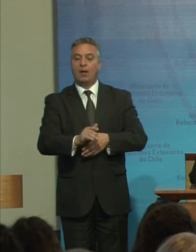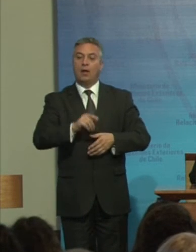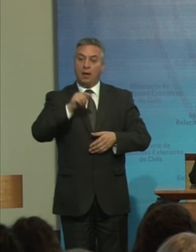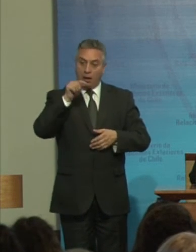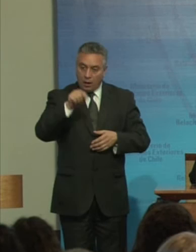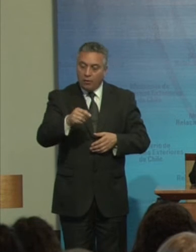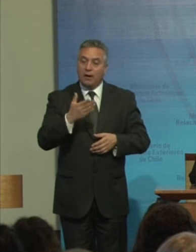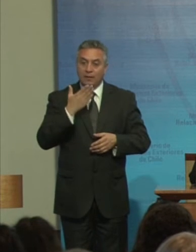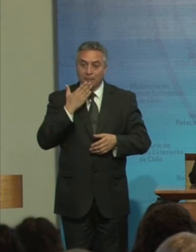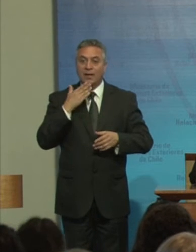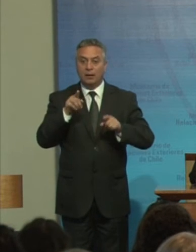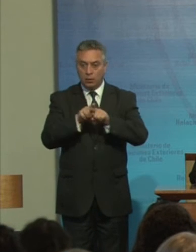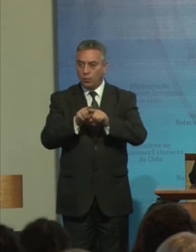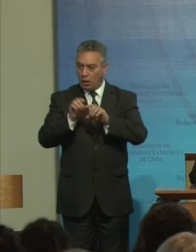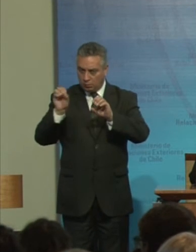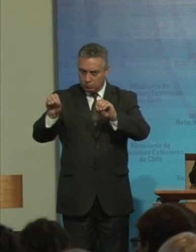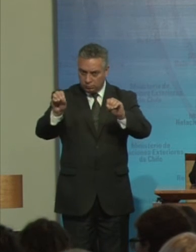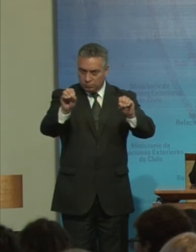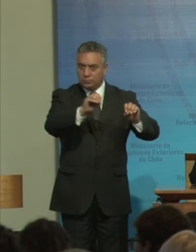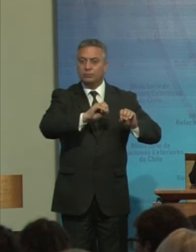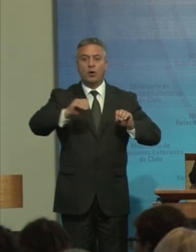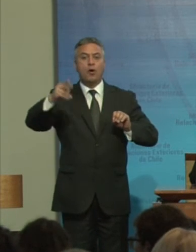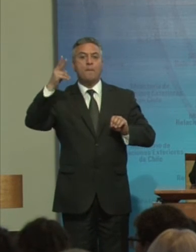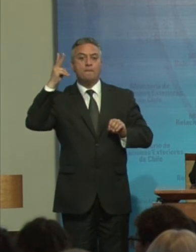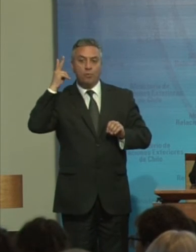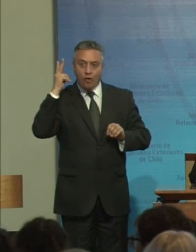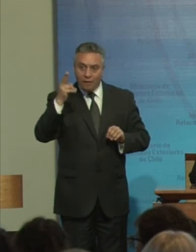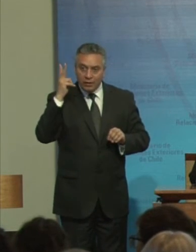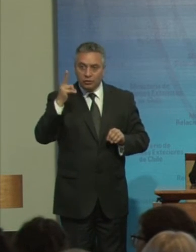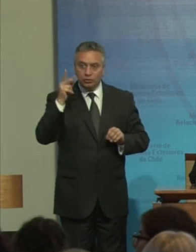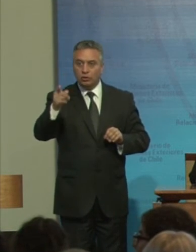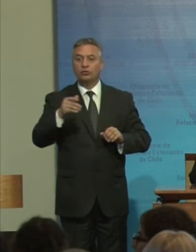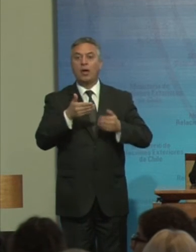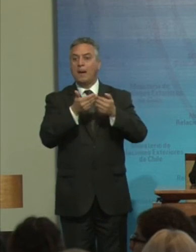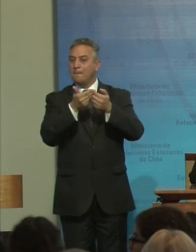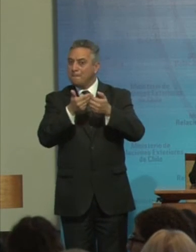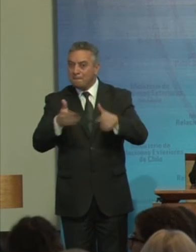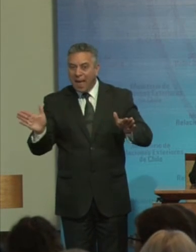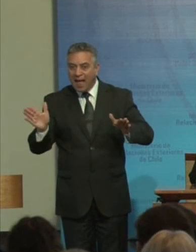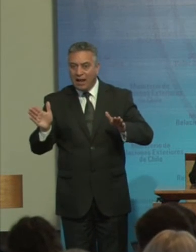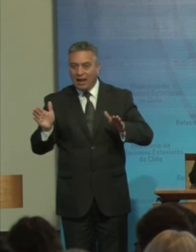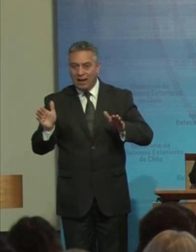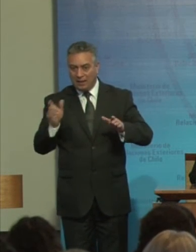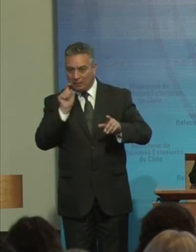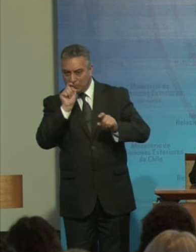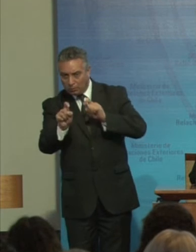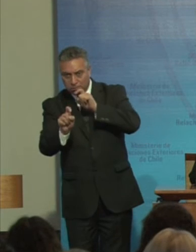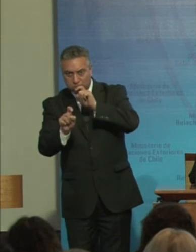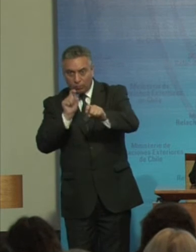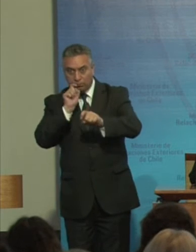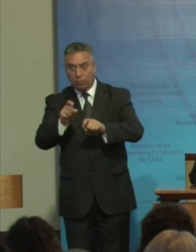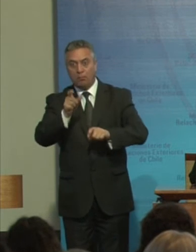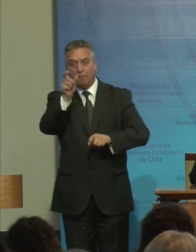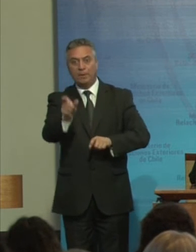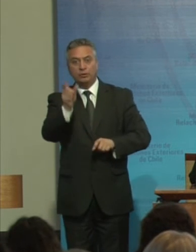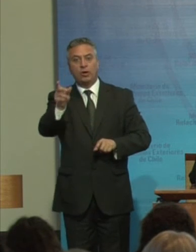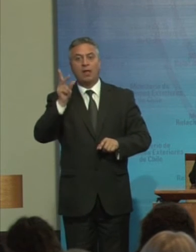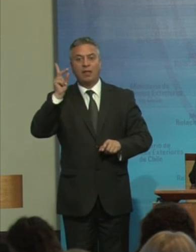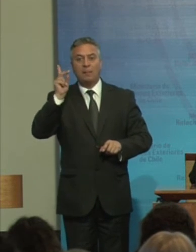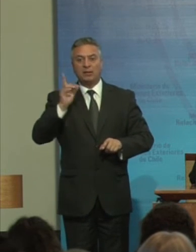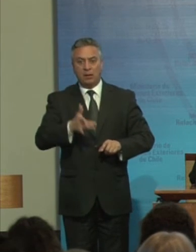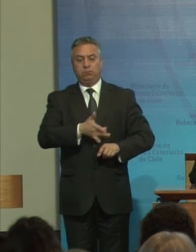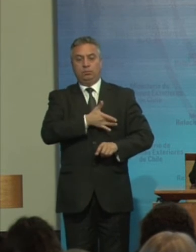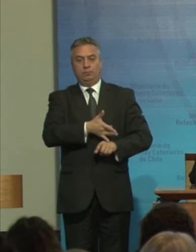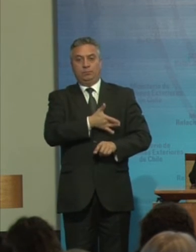Correspondiente La prohibición Eficaz De los malos Tratos En perjuicio De personas Con discapacidad